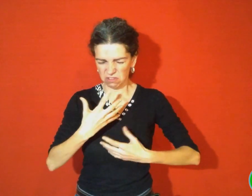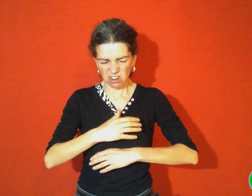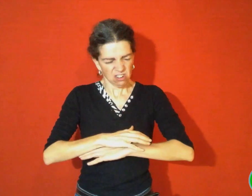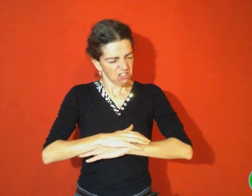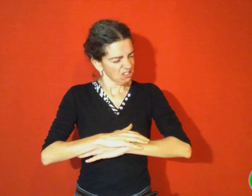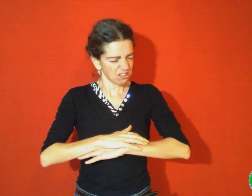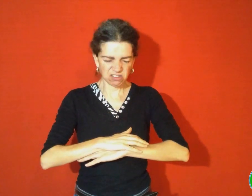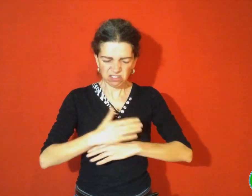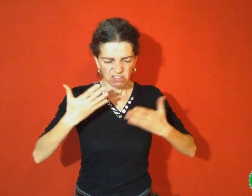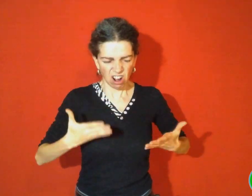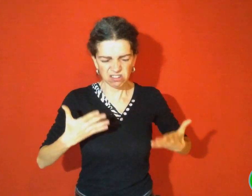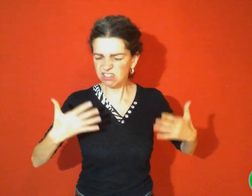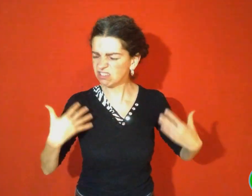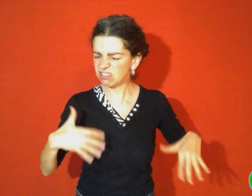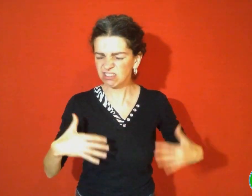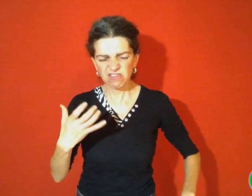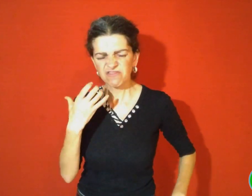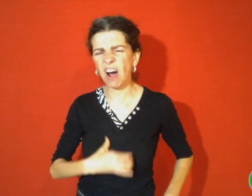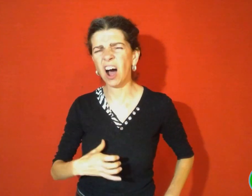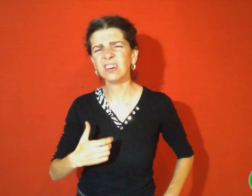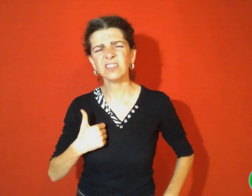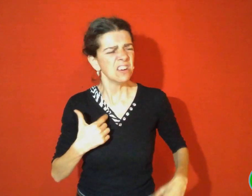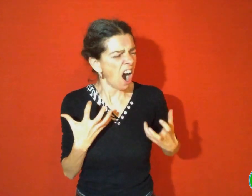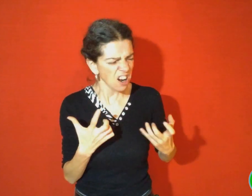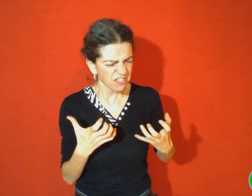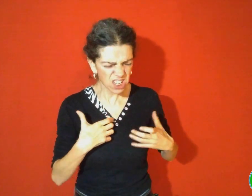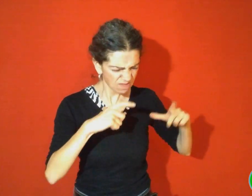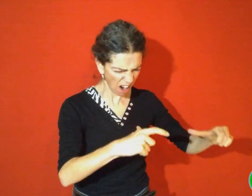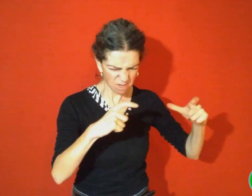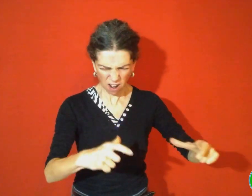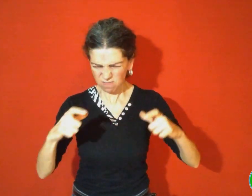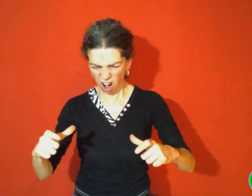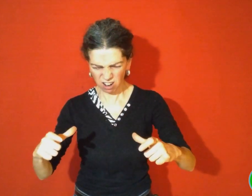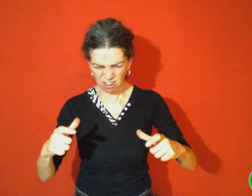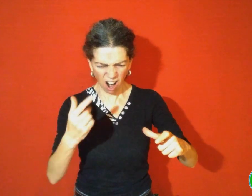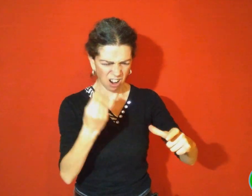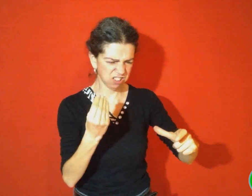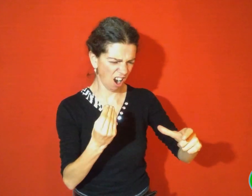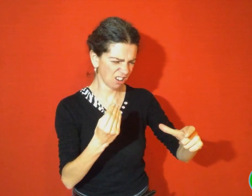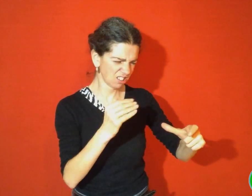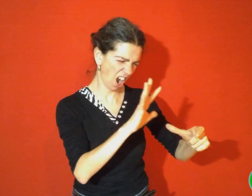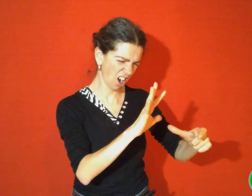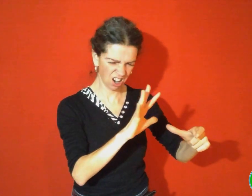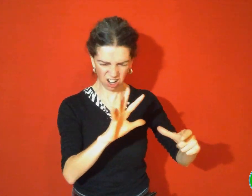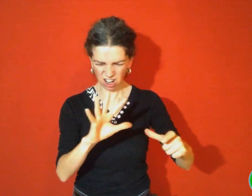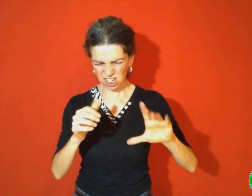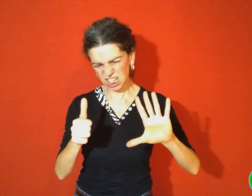en disant « J'ai tellement faim ce matin que je ferai bien un festin